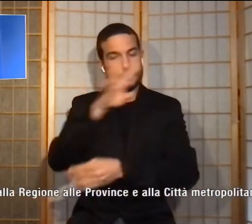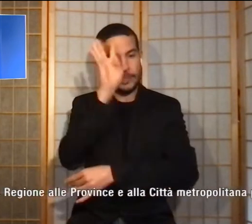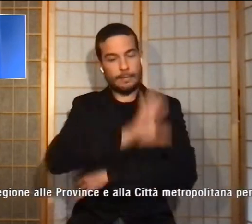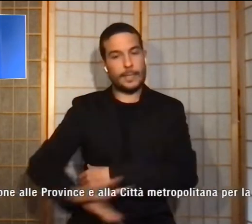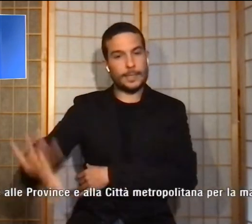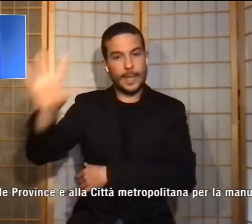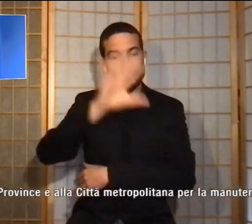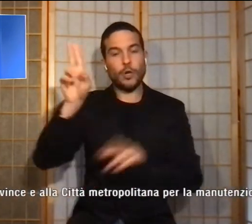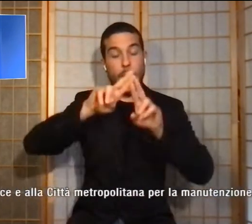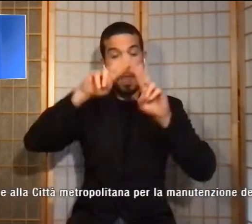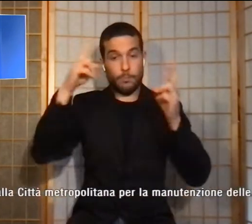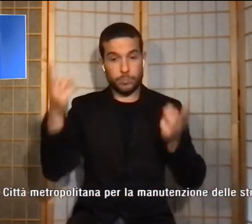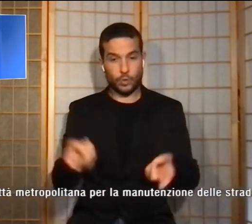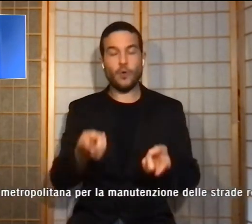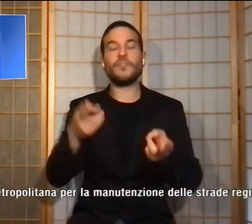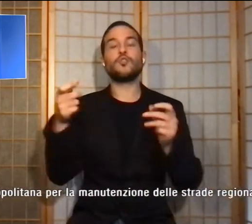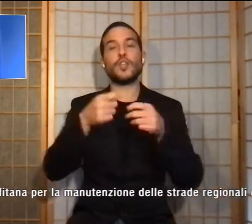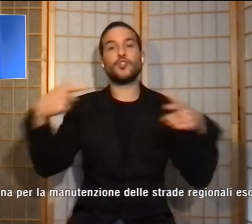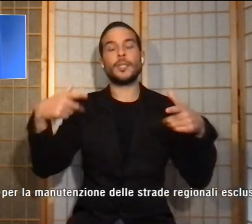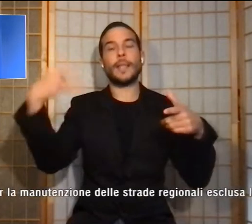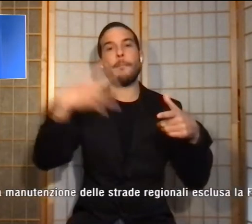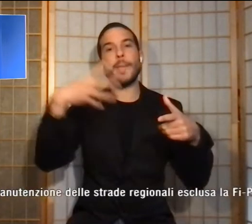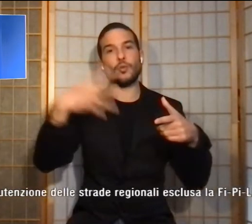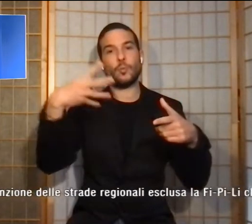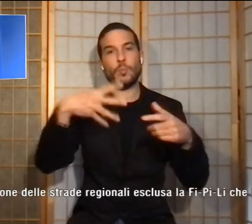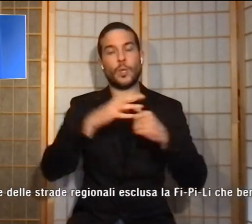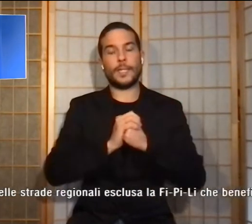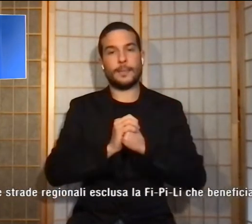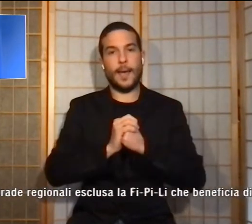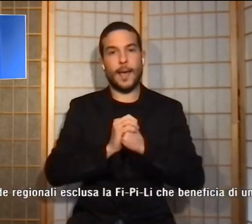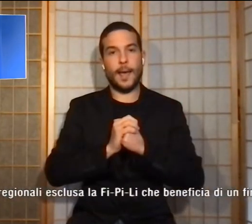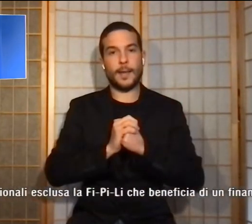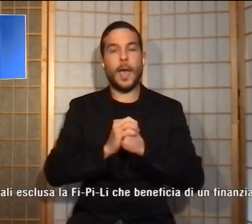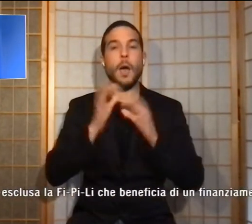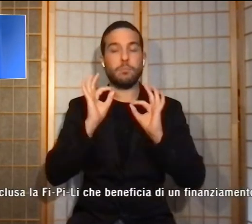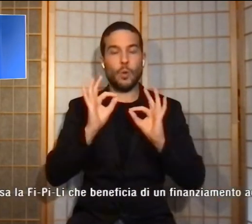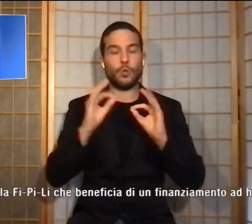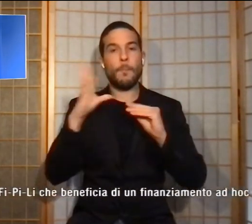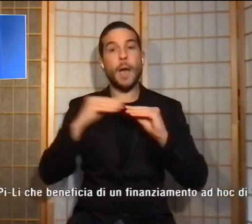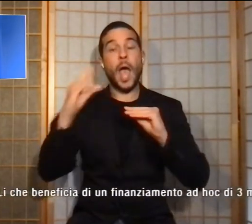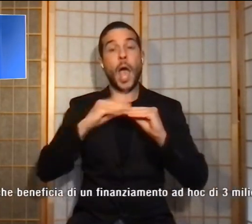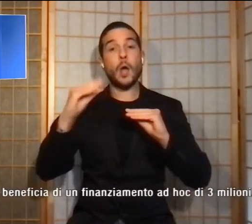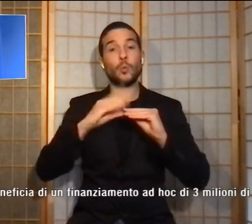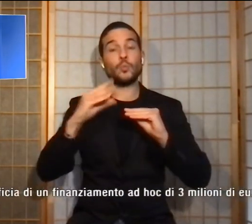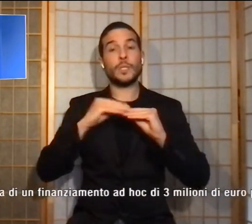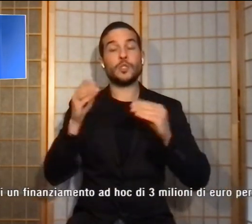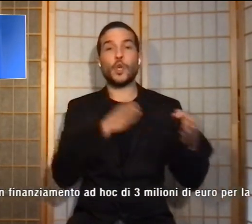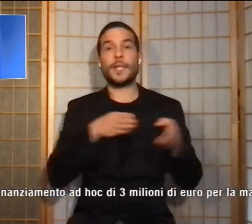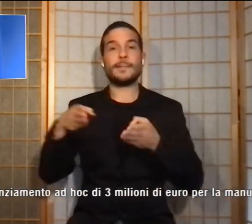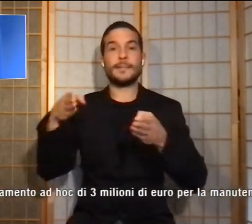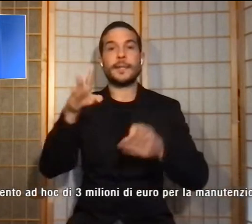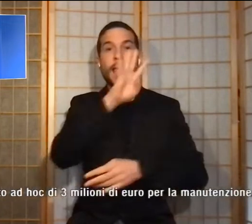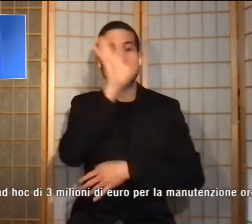province e alla città metropolitana per la manutenzione delle strade regionali